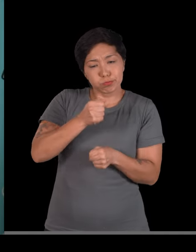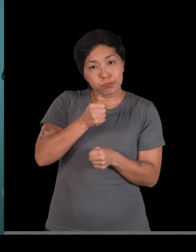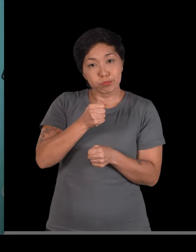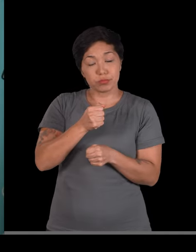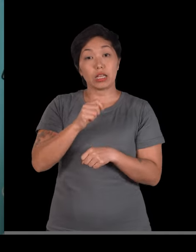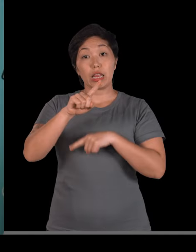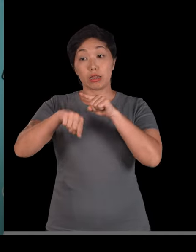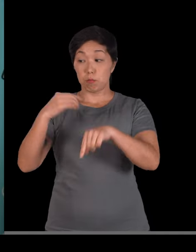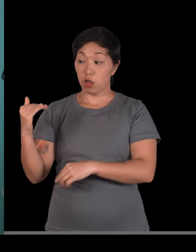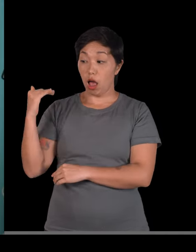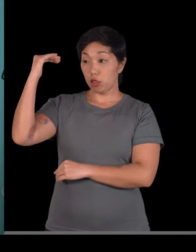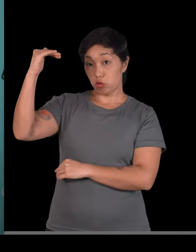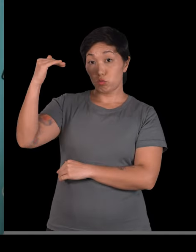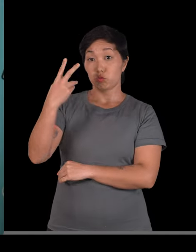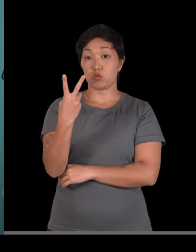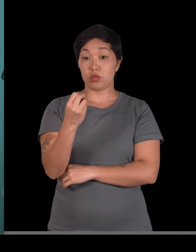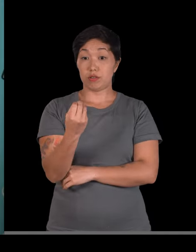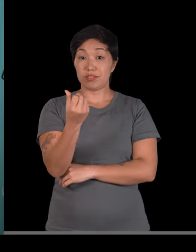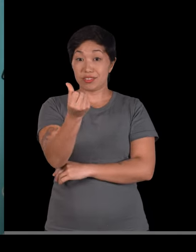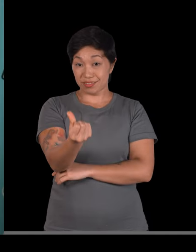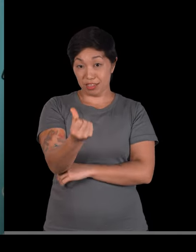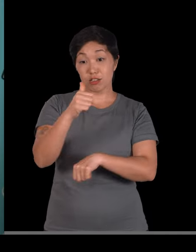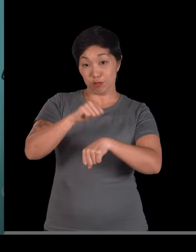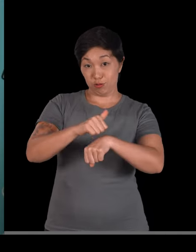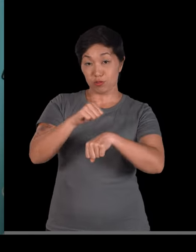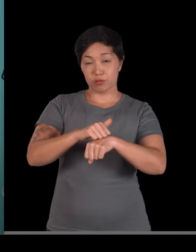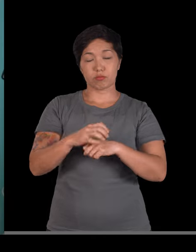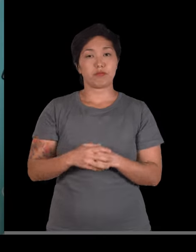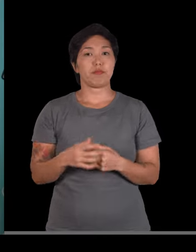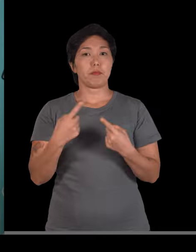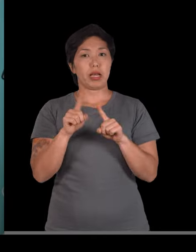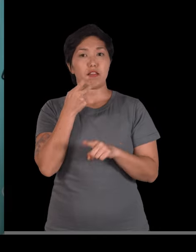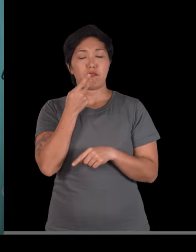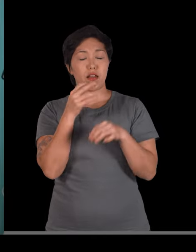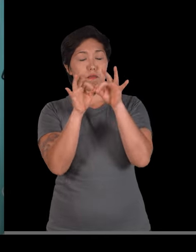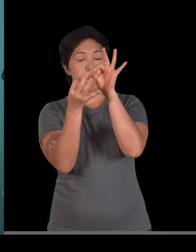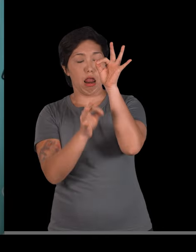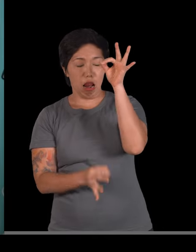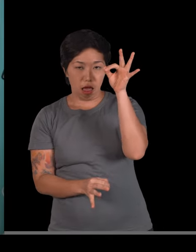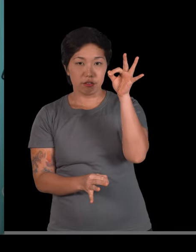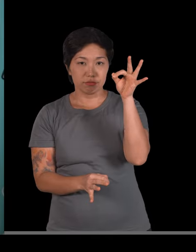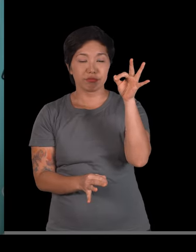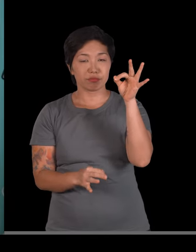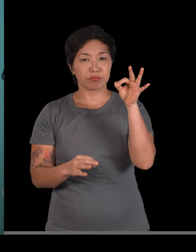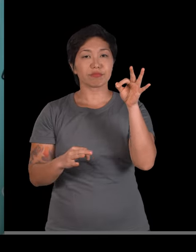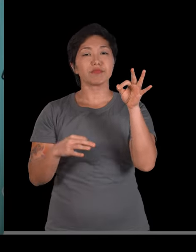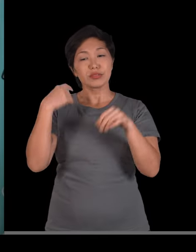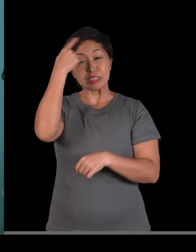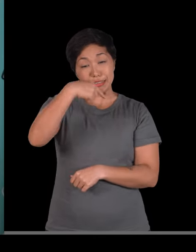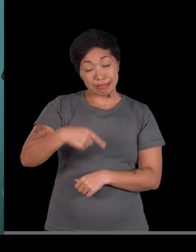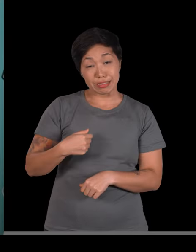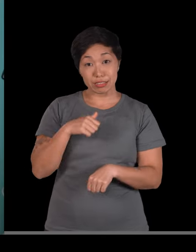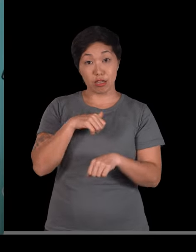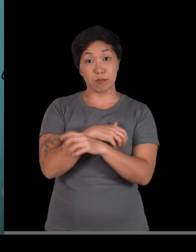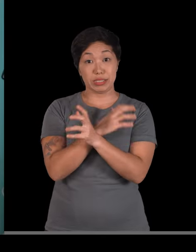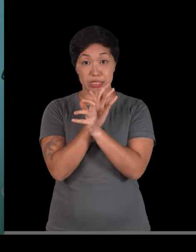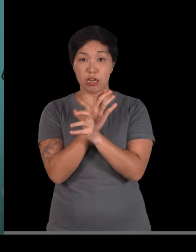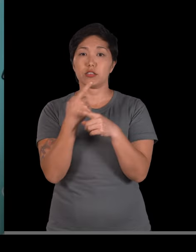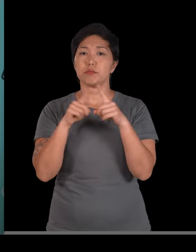ossos. Então, a quantidade que a gente tem. Mas falei pra caramba o sistema esquelético. Mas eu já tinha ressaltado no início da aula, né, Théo? Que